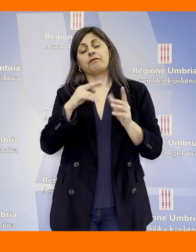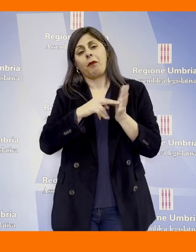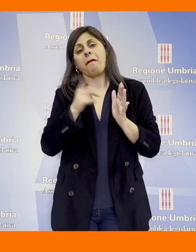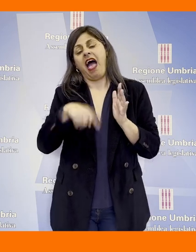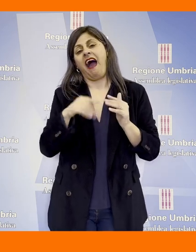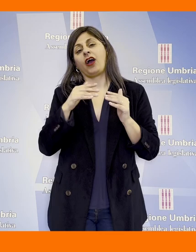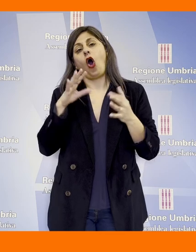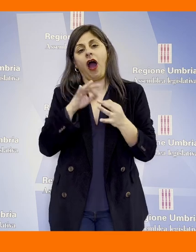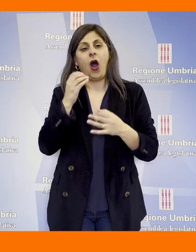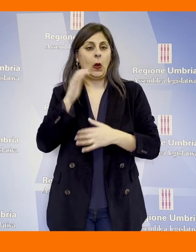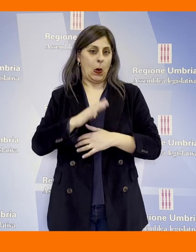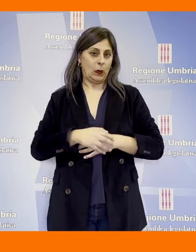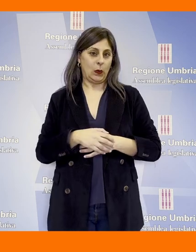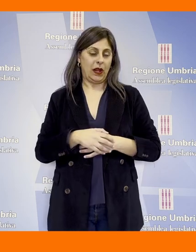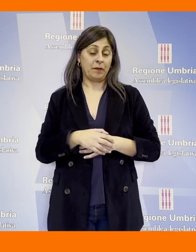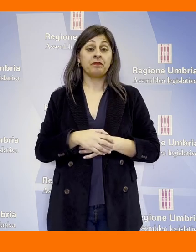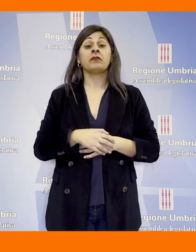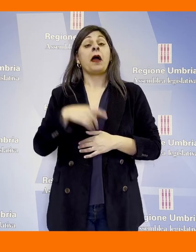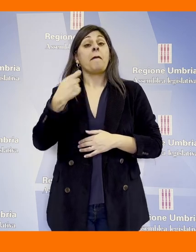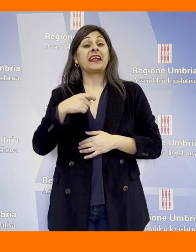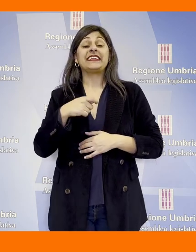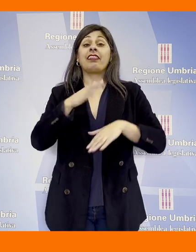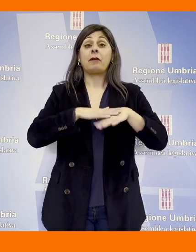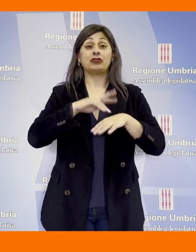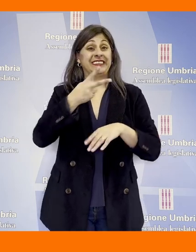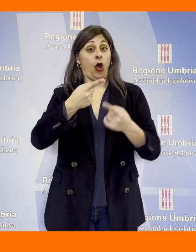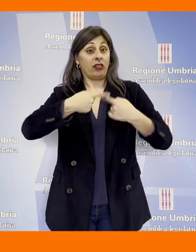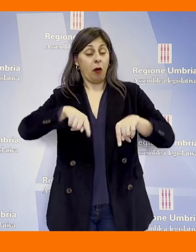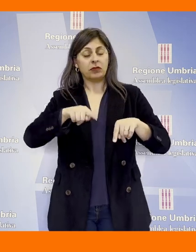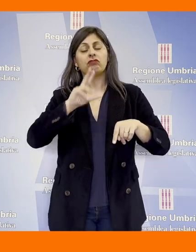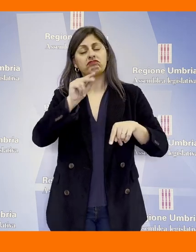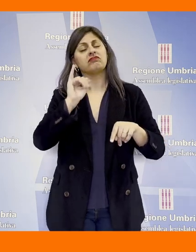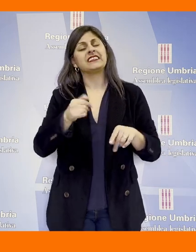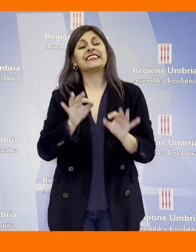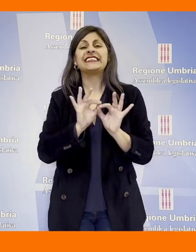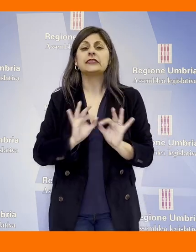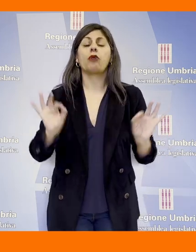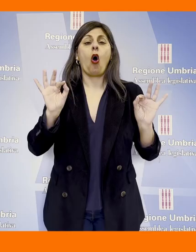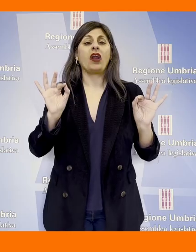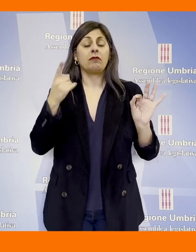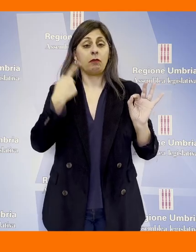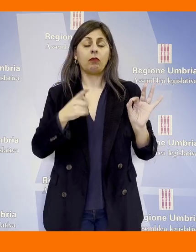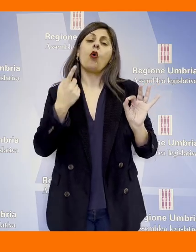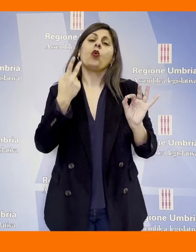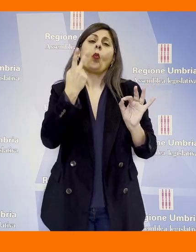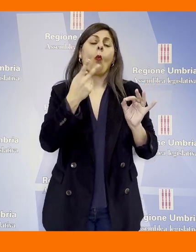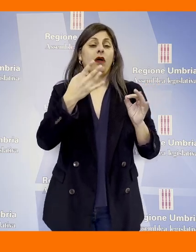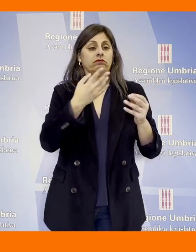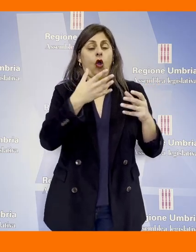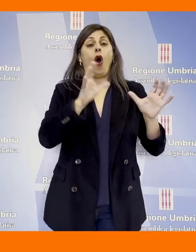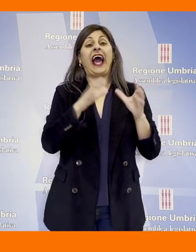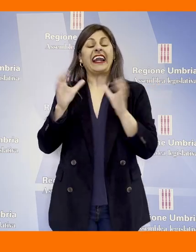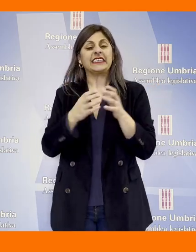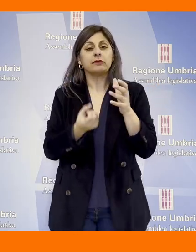anche culturali. Dal presidente della seconda commissione, Valerio Mancini, è infine giunta la disponibilità ad attivare i due organismi consigliari